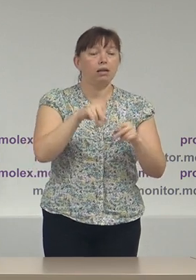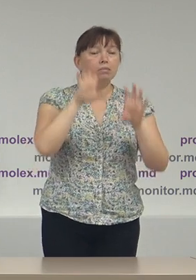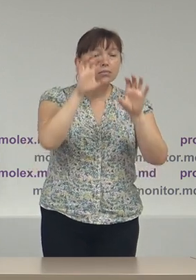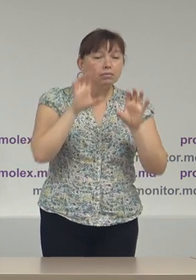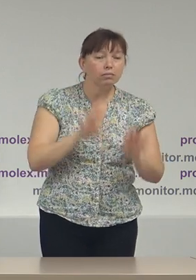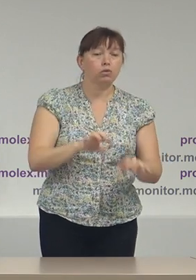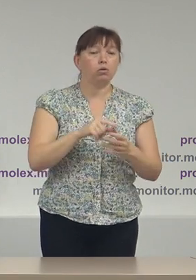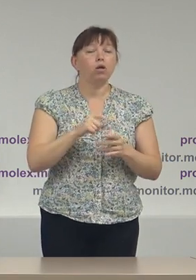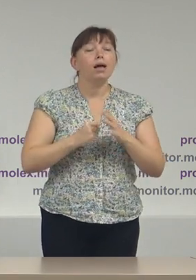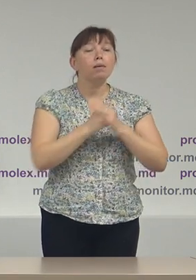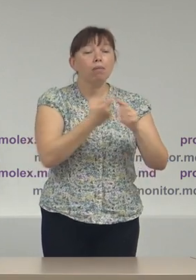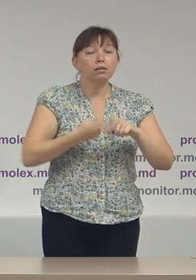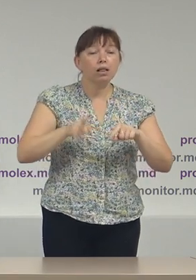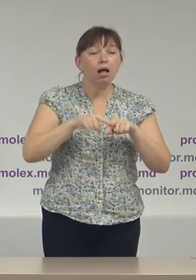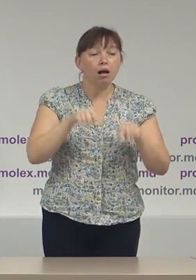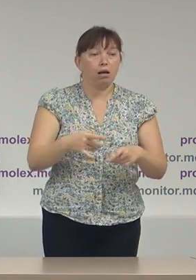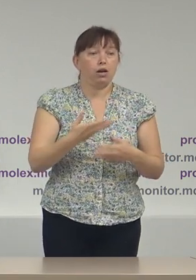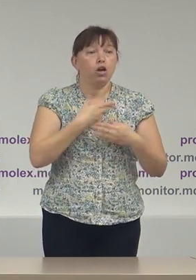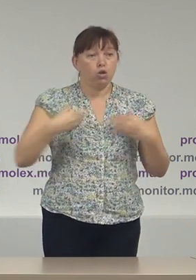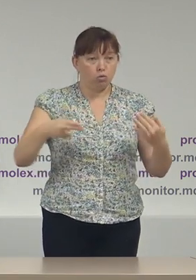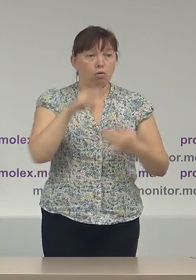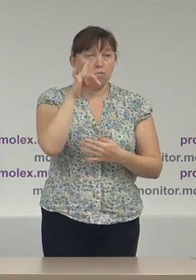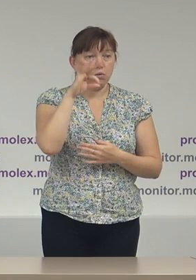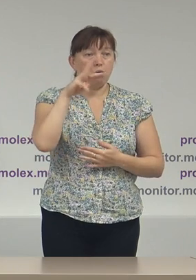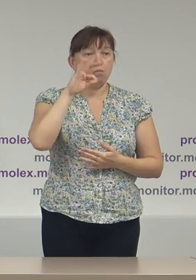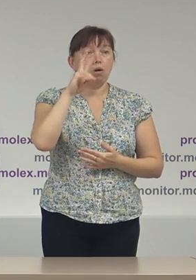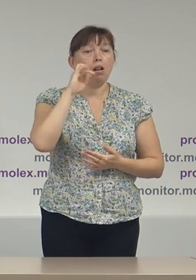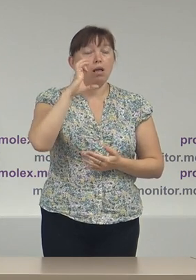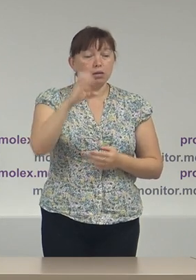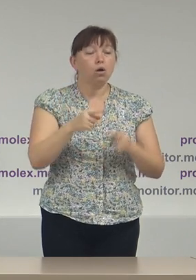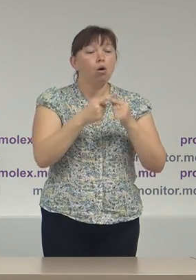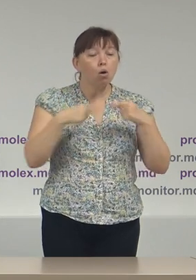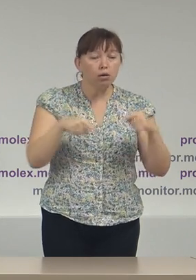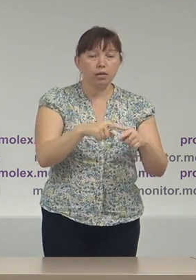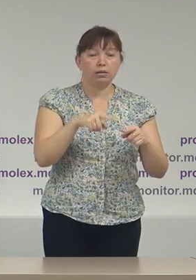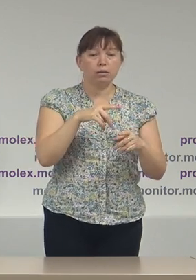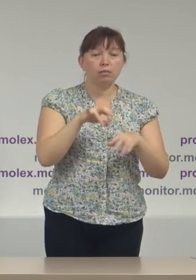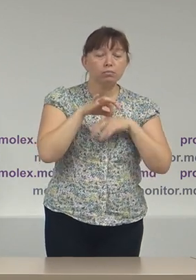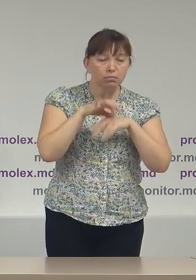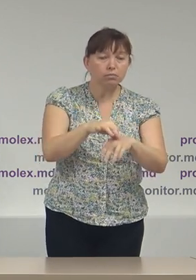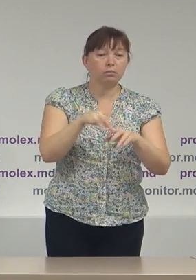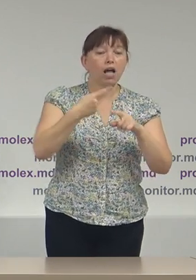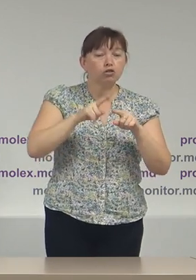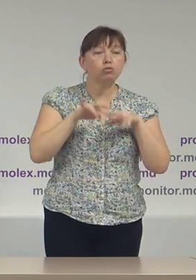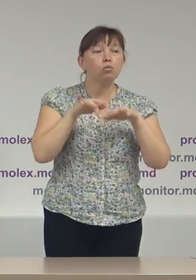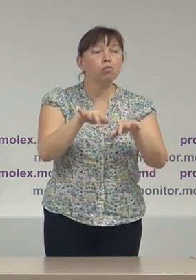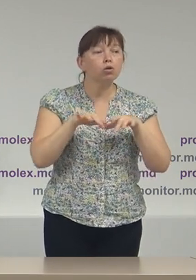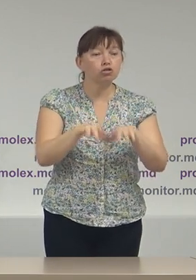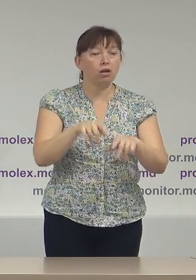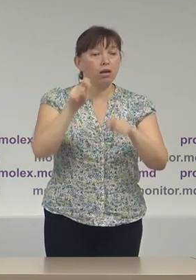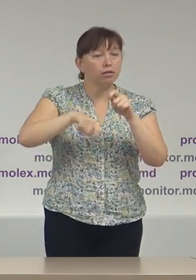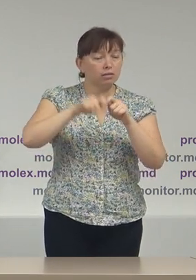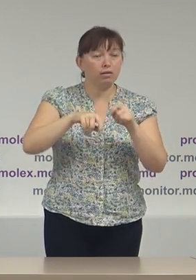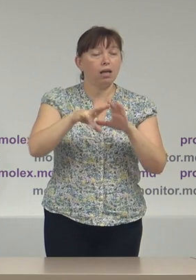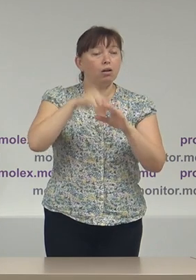în bază la care noi organizăm observarea procesului electoral, cum